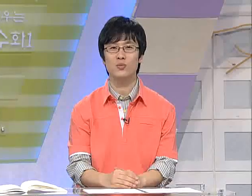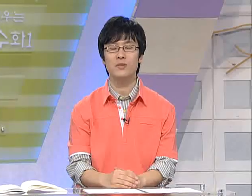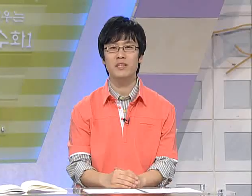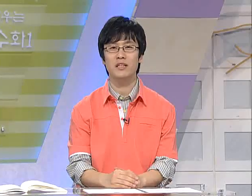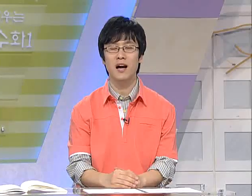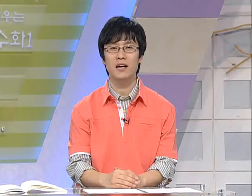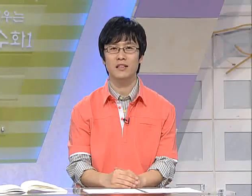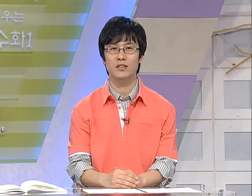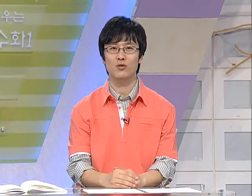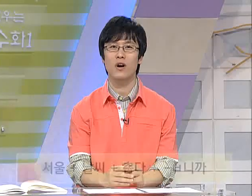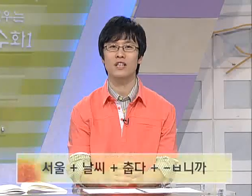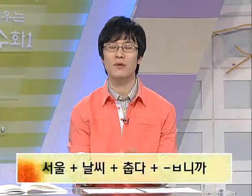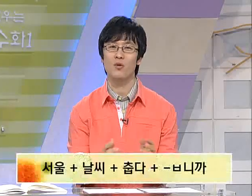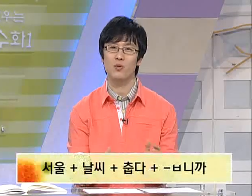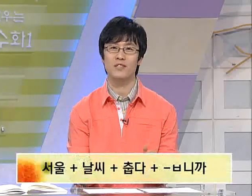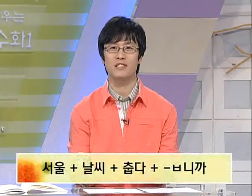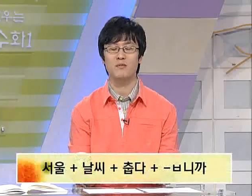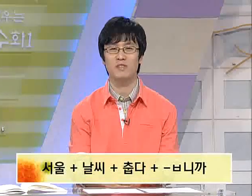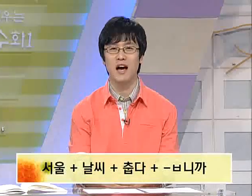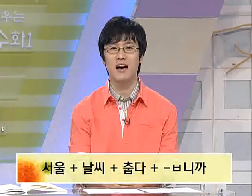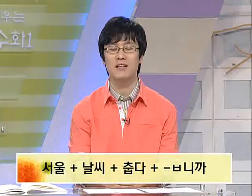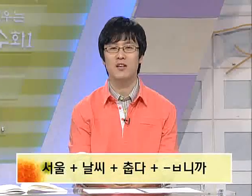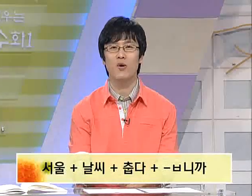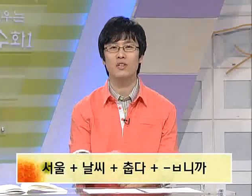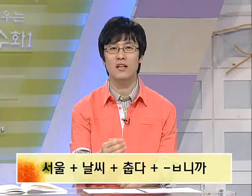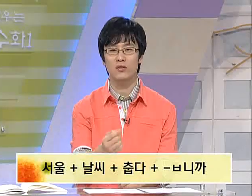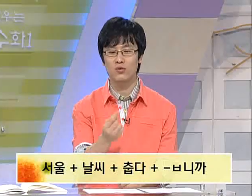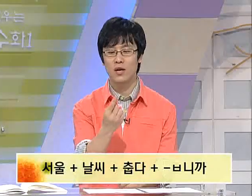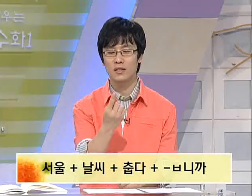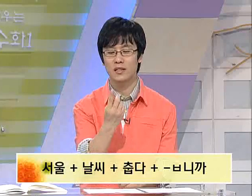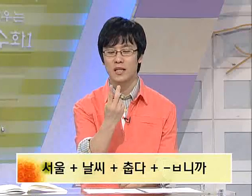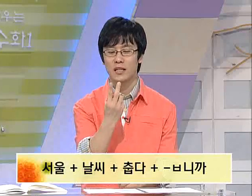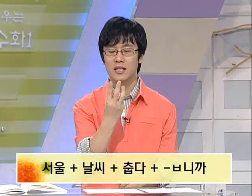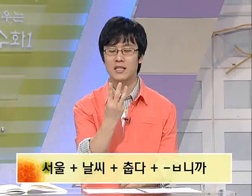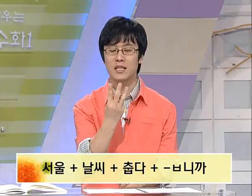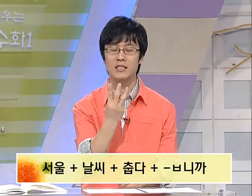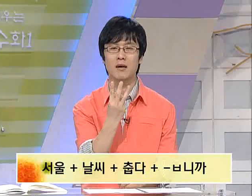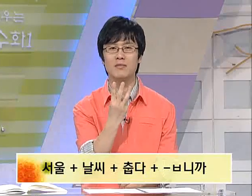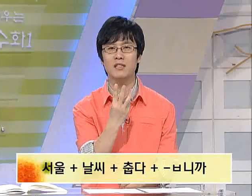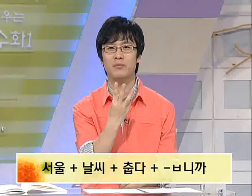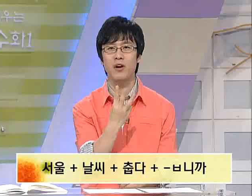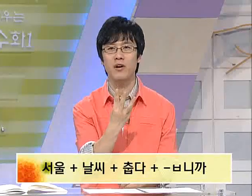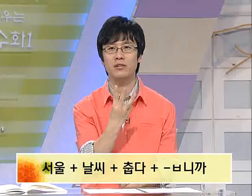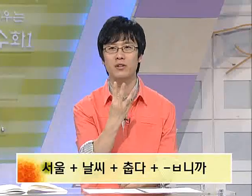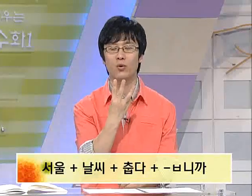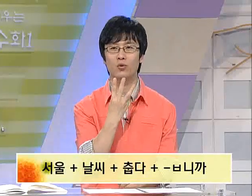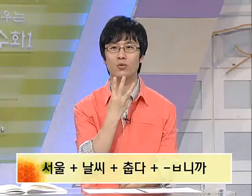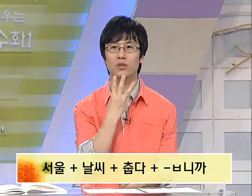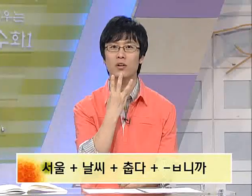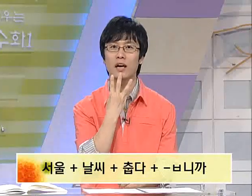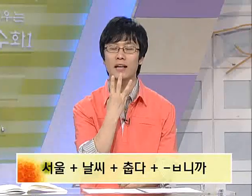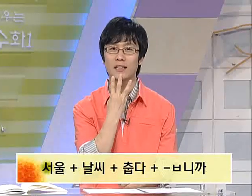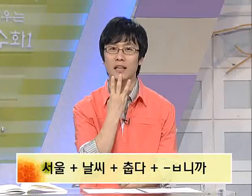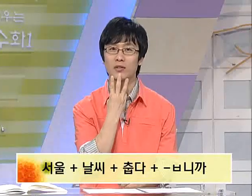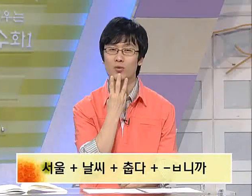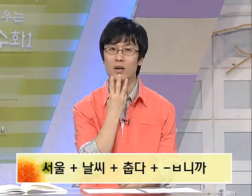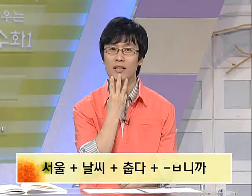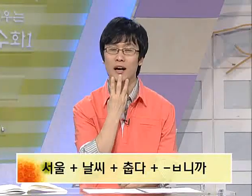춥습니까? 라는 수화를 배워보시겠습니다. 서울이라는 수화는 일지, 일지, 삼지를 편 오른손을 턱에 갖다 대는 수화다.